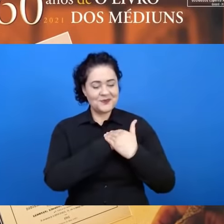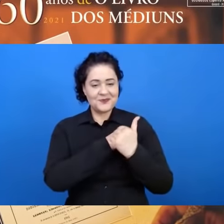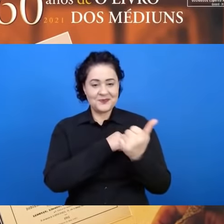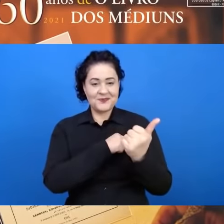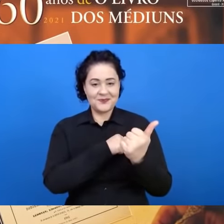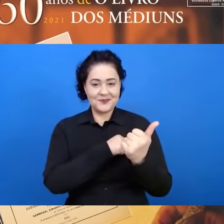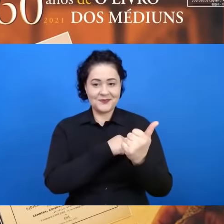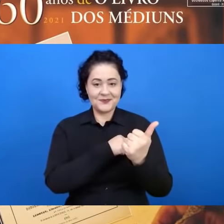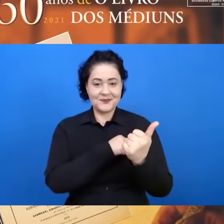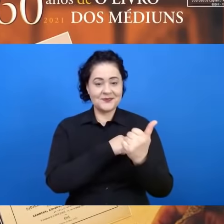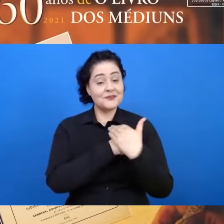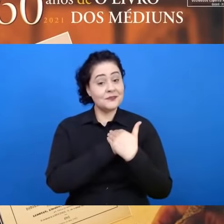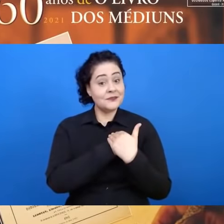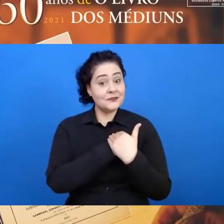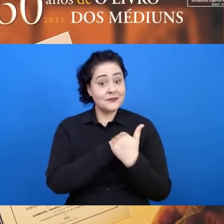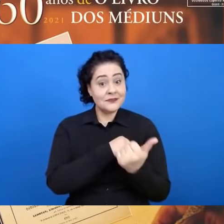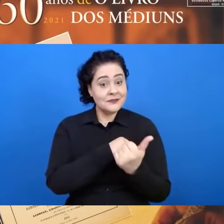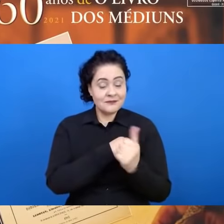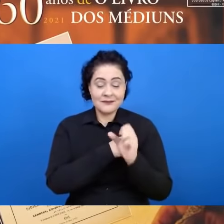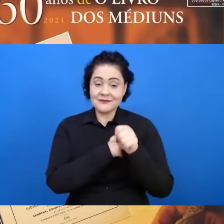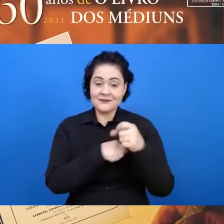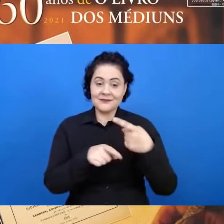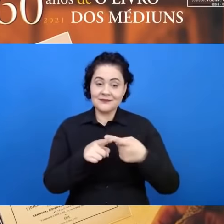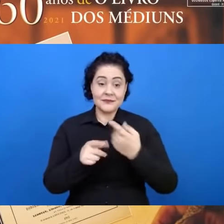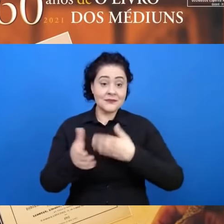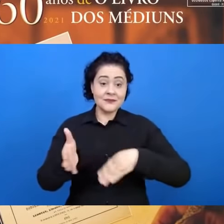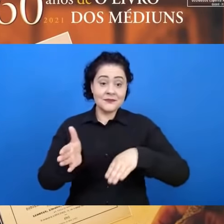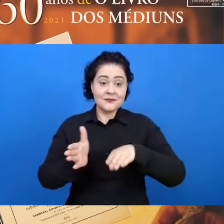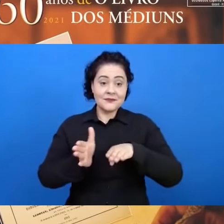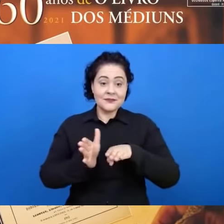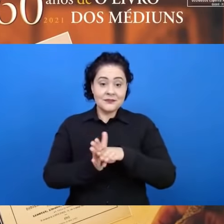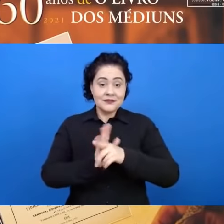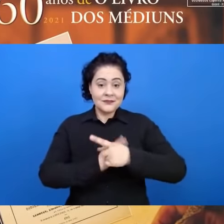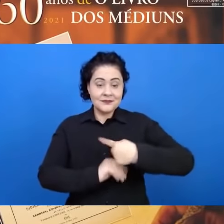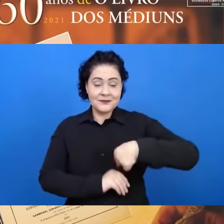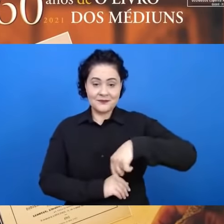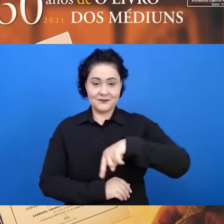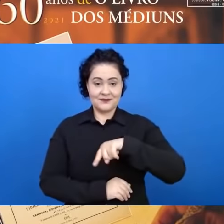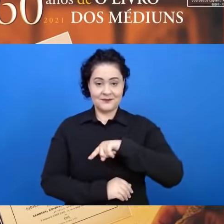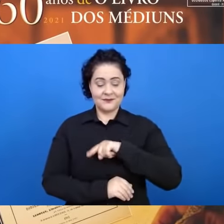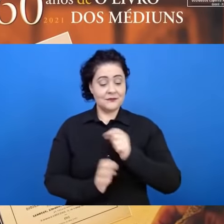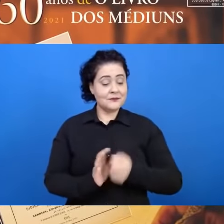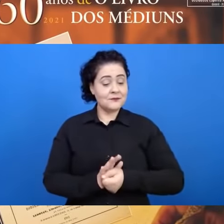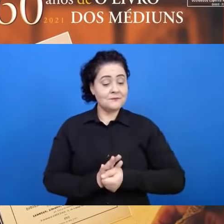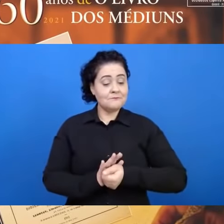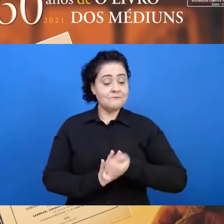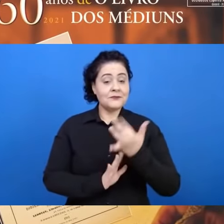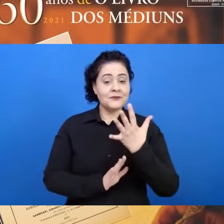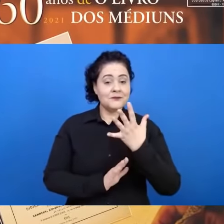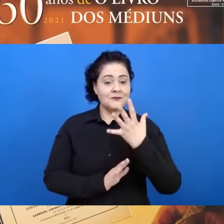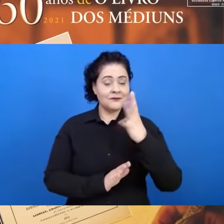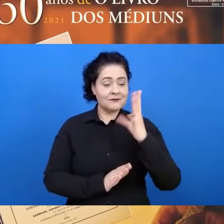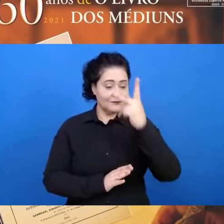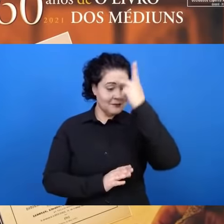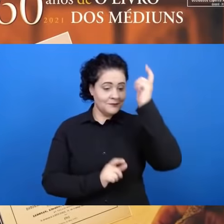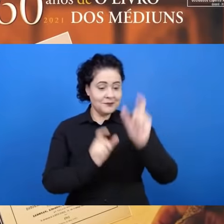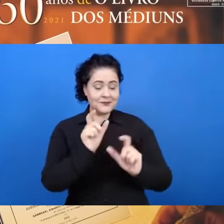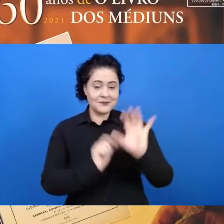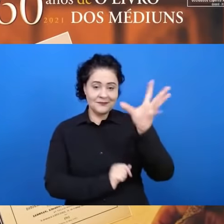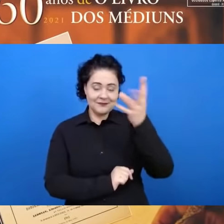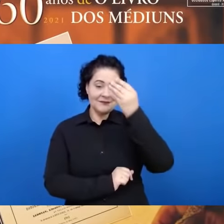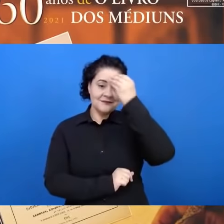que é o chamado que chega para muitos médiums, para todos, em verdade,